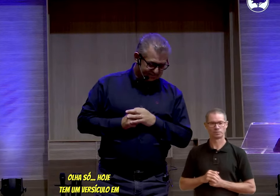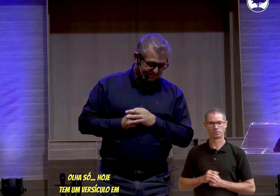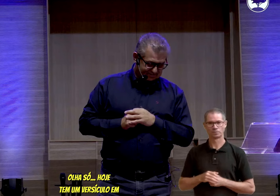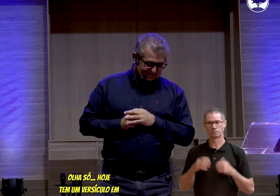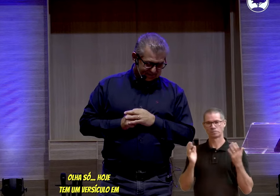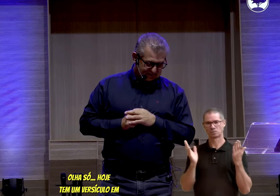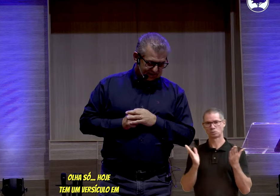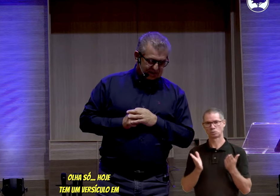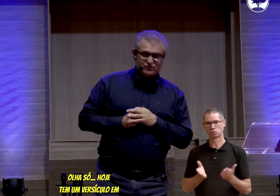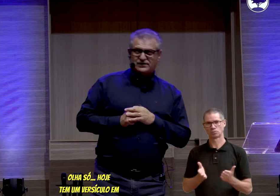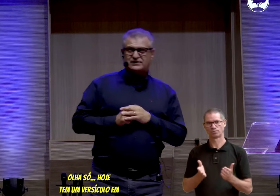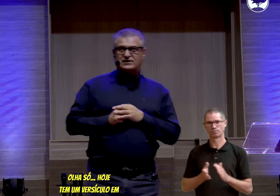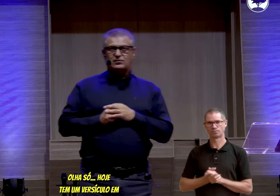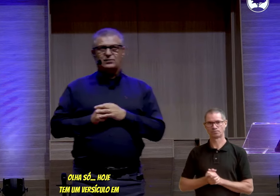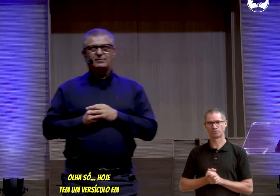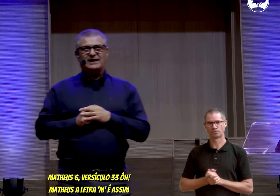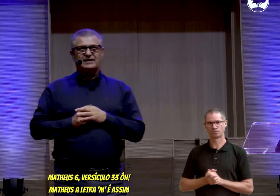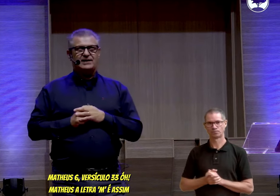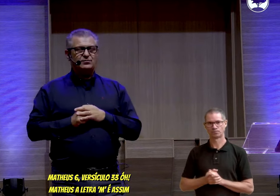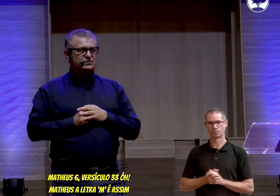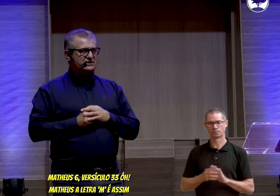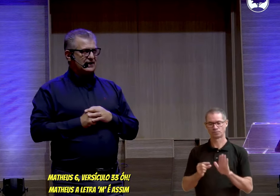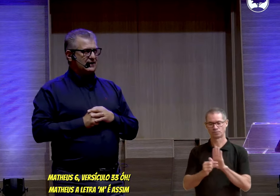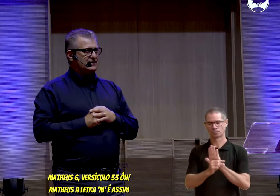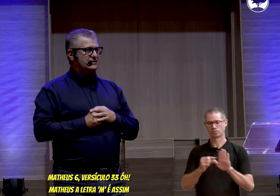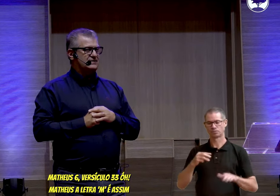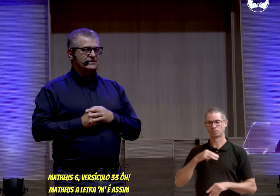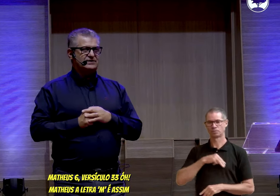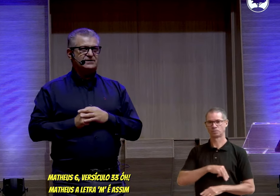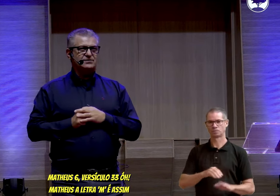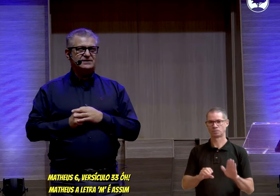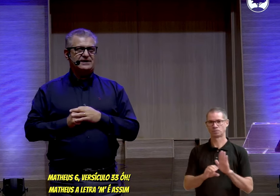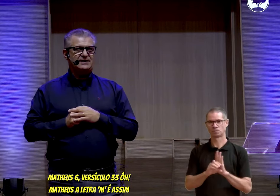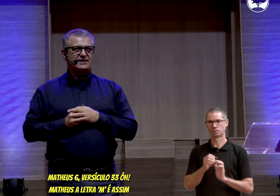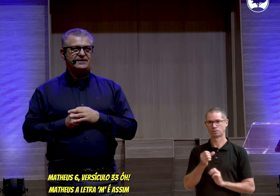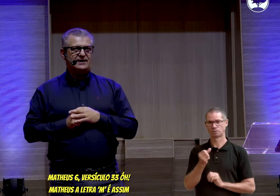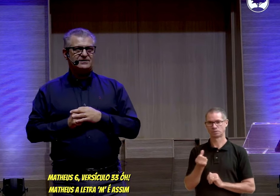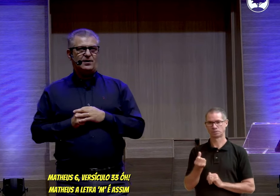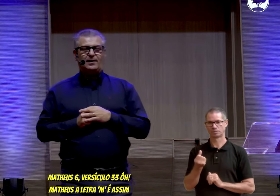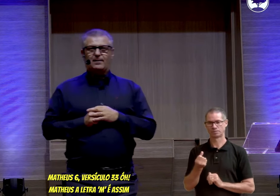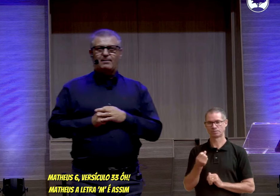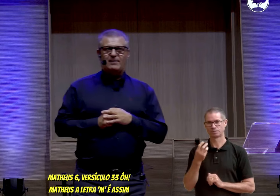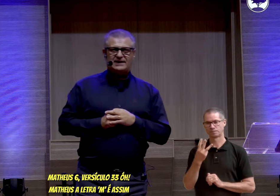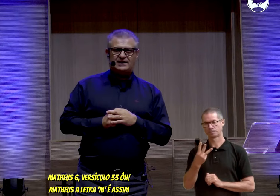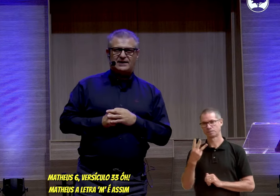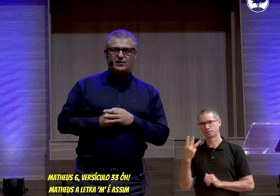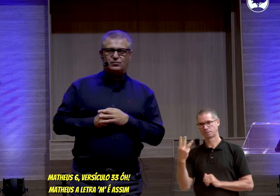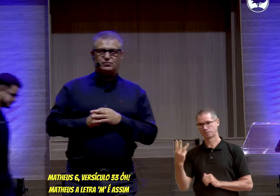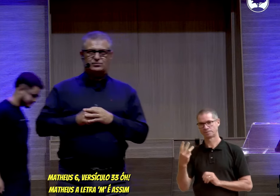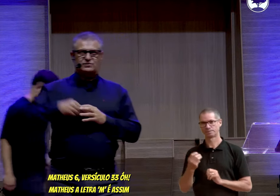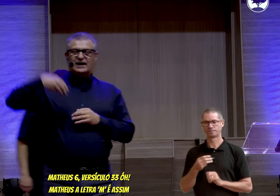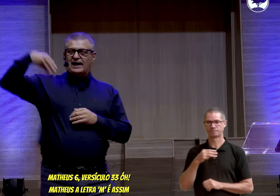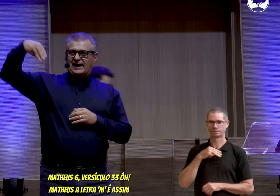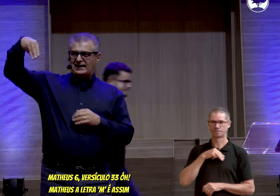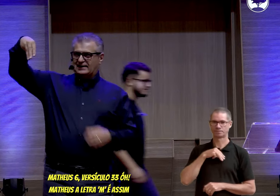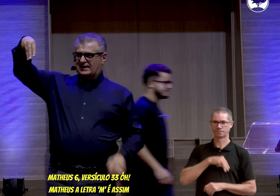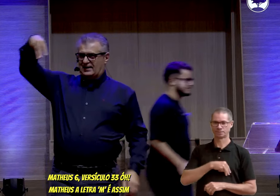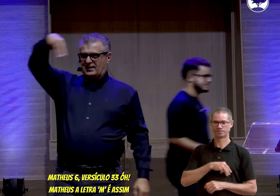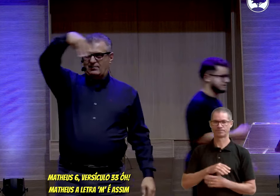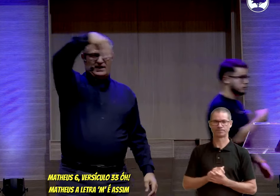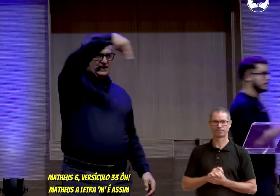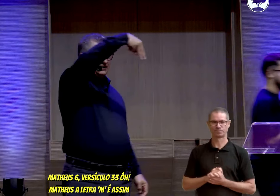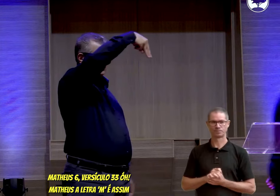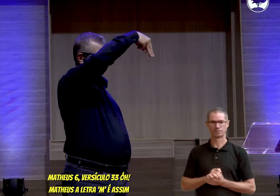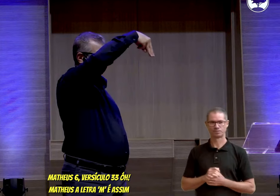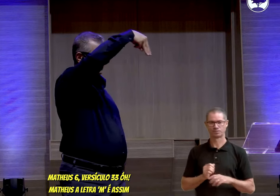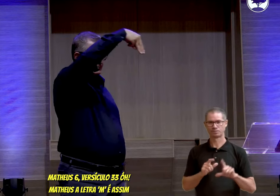hoje tem um versículo em Mateus 6, versículo 33, Mateus, a letra